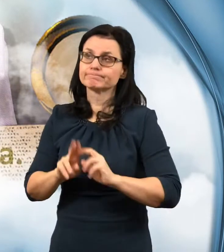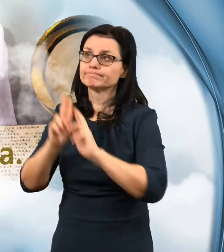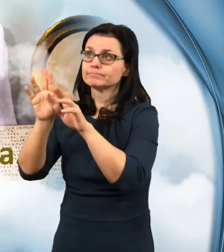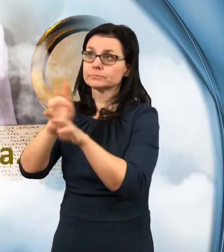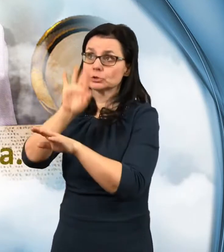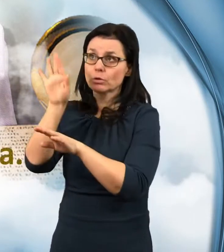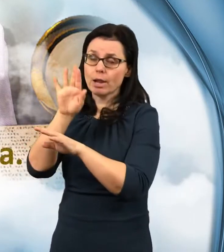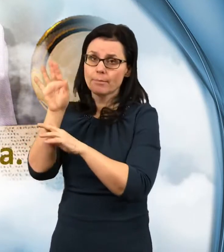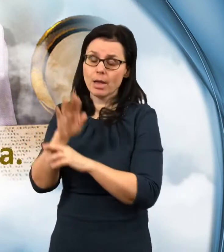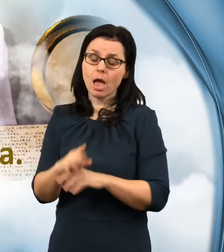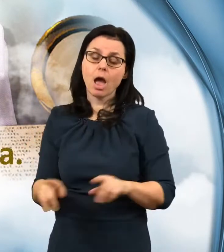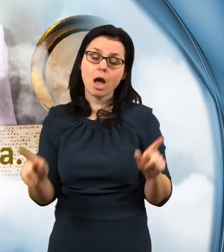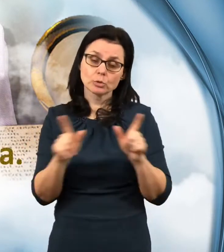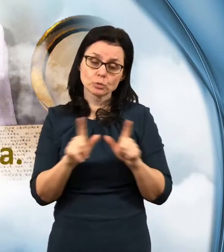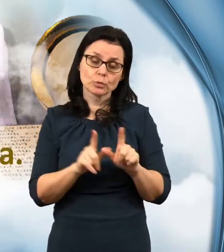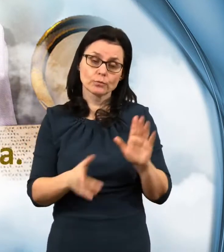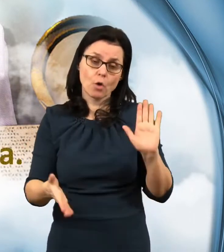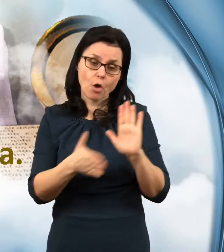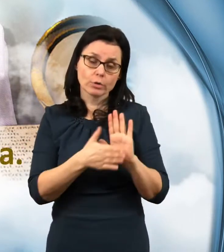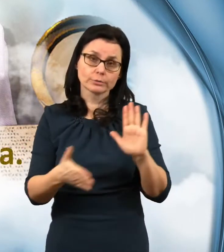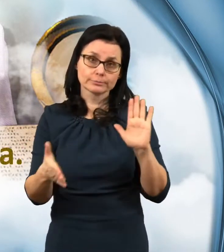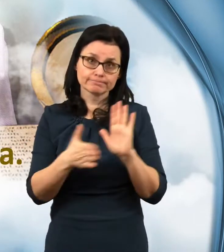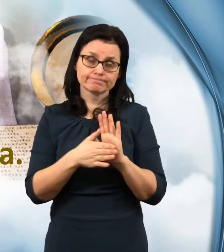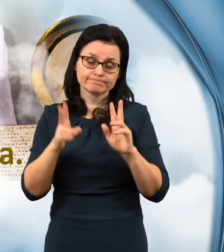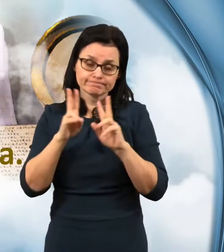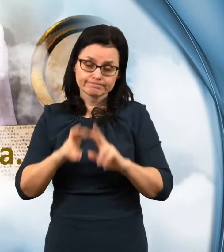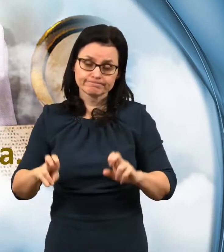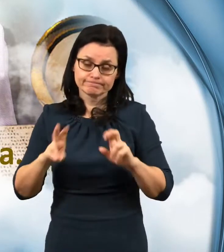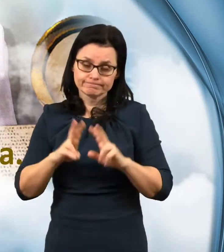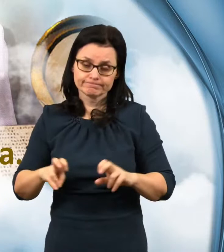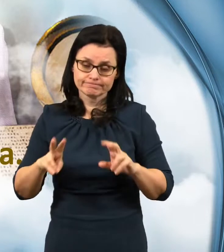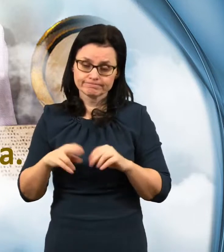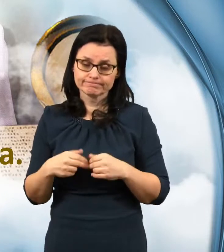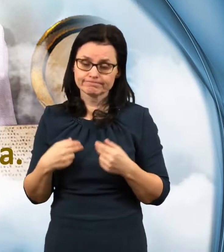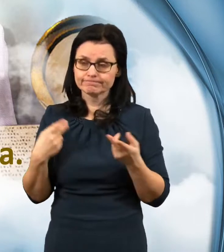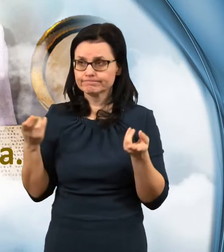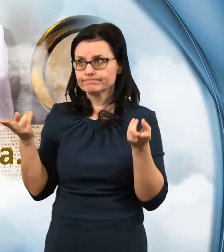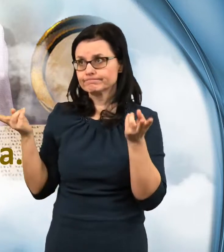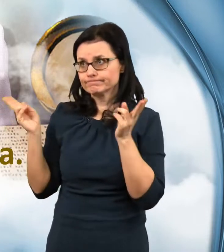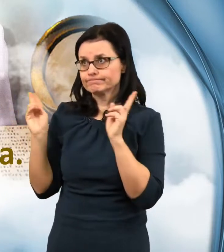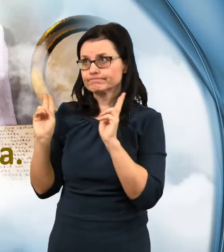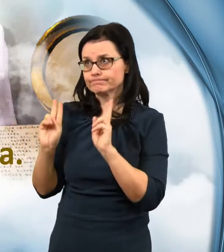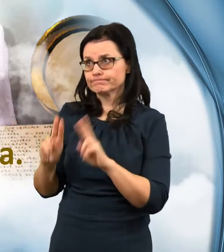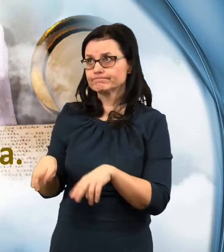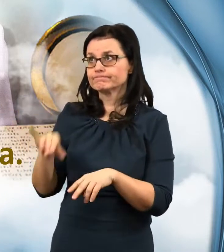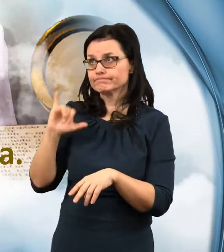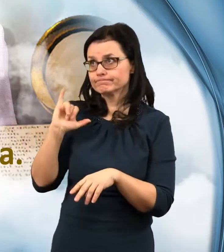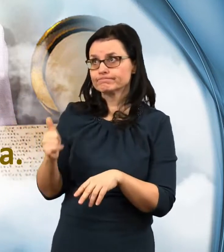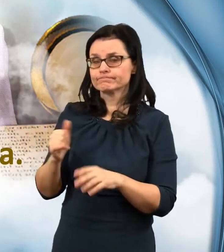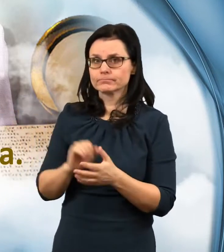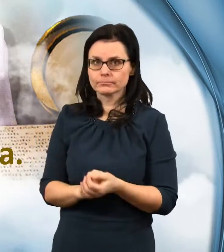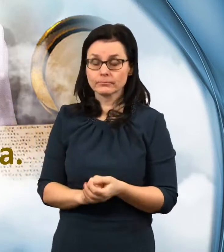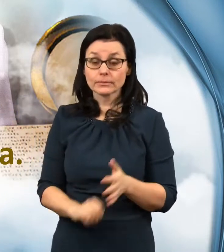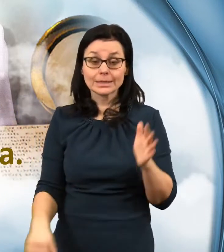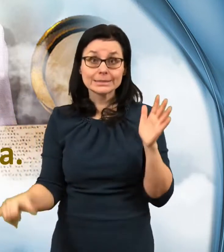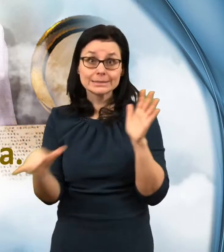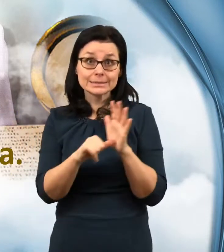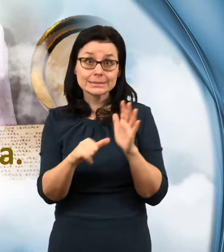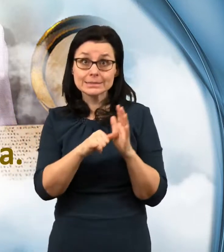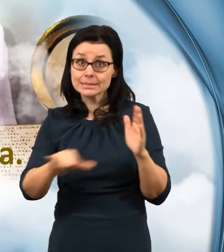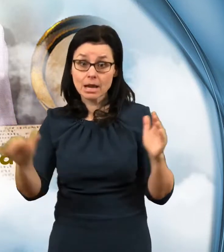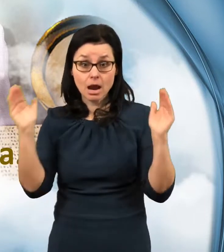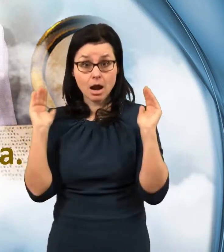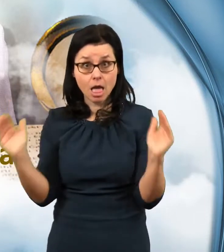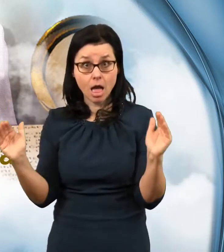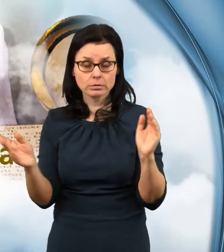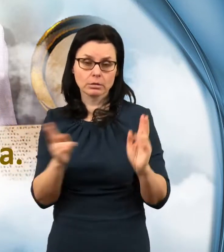k tomu měl pán Bůh důvody, že je nechal na této zemi. Tisíc let budou